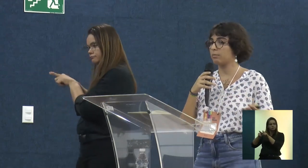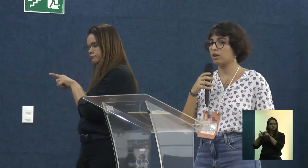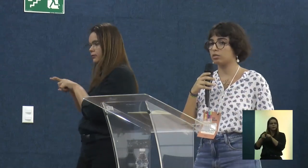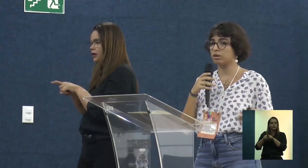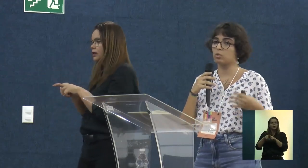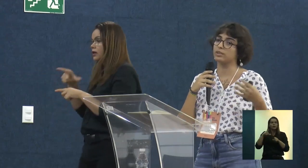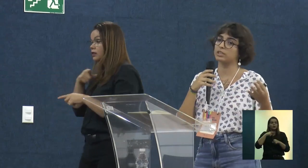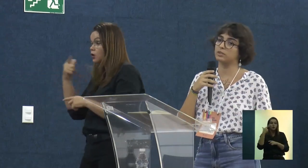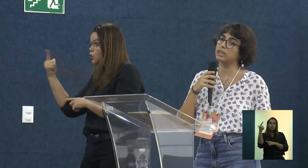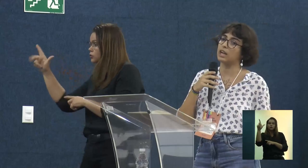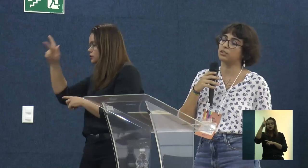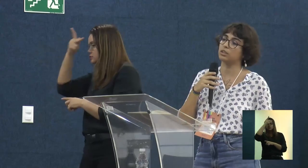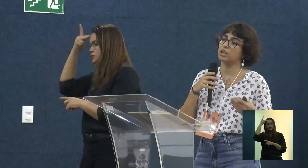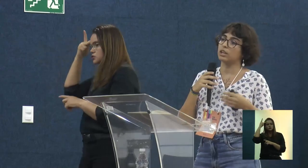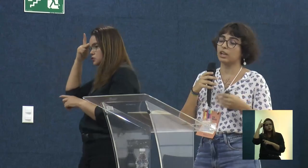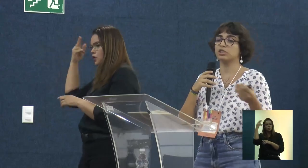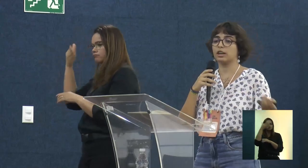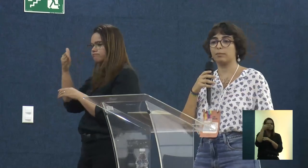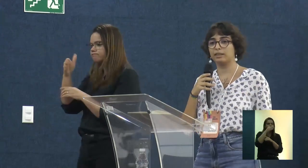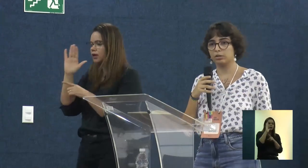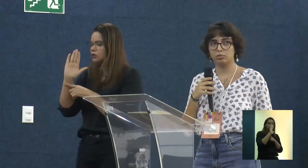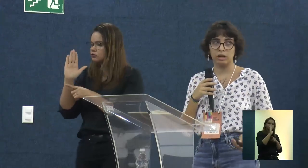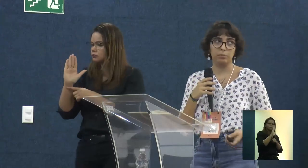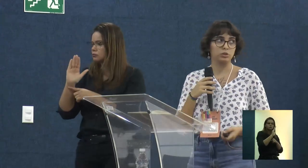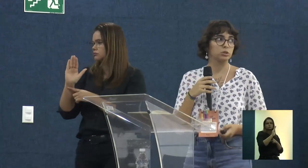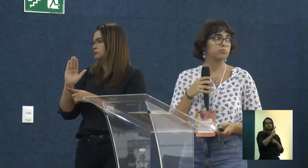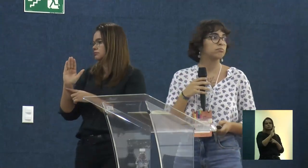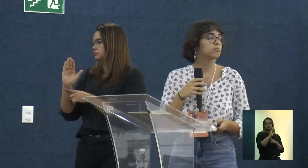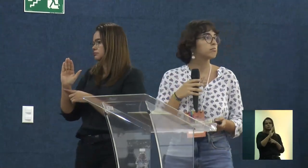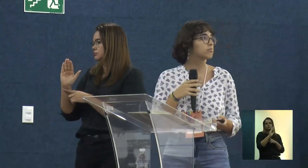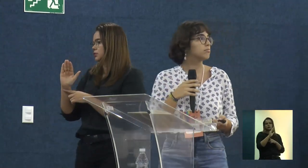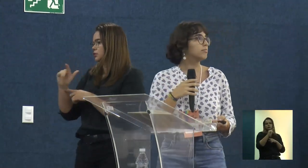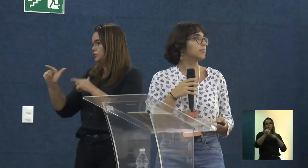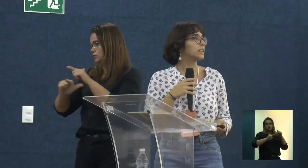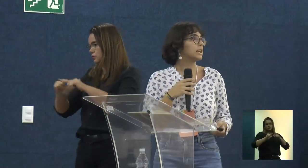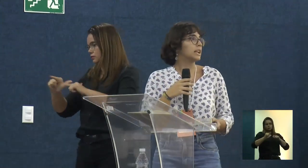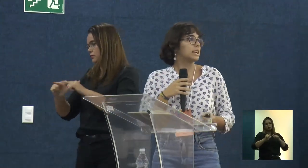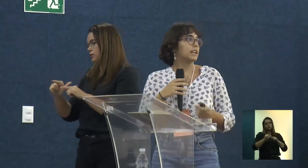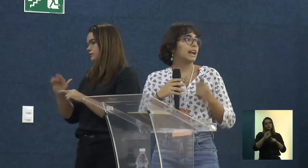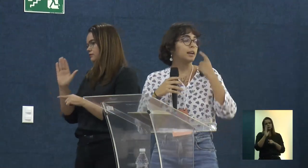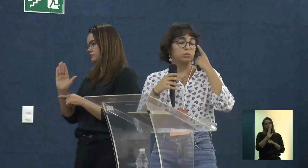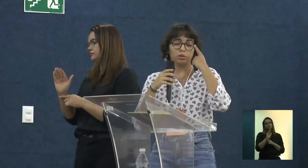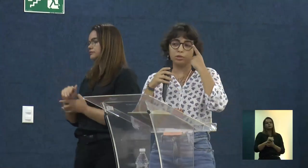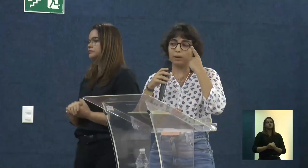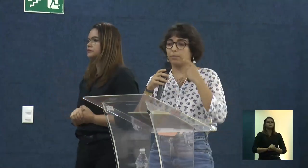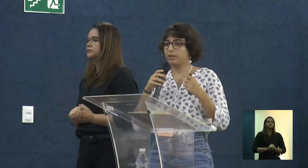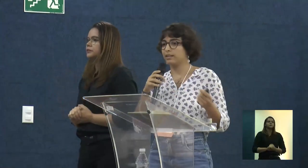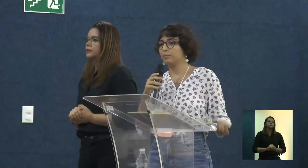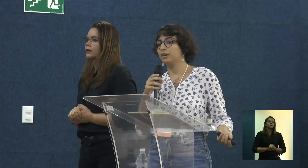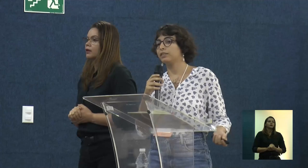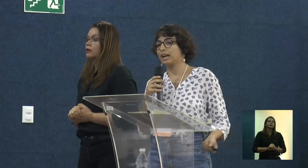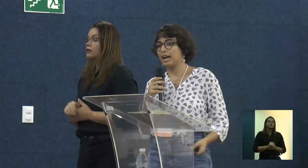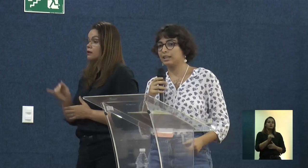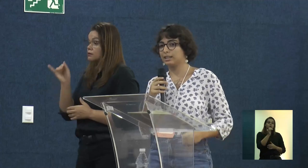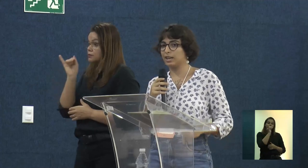colaborando em algumas atividades que a gente acaba tendo no Trapiche. E aí eu trouxe, para poder exemplificar, três